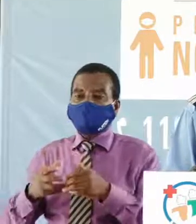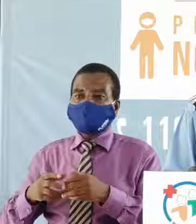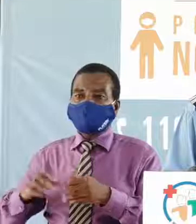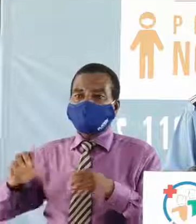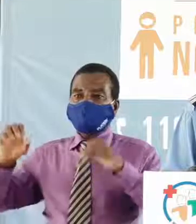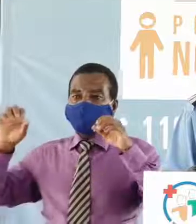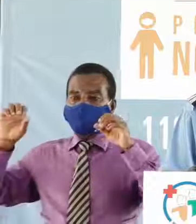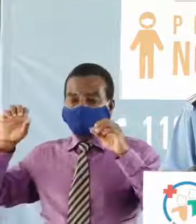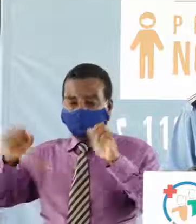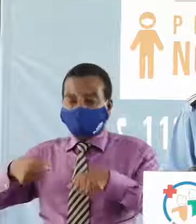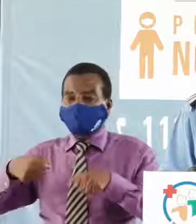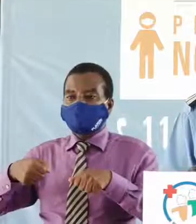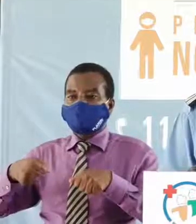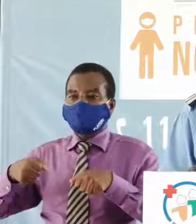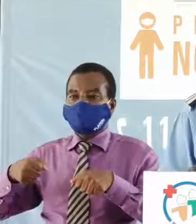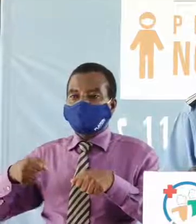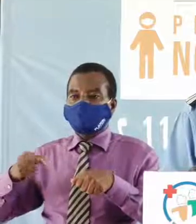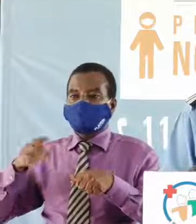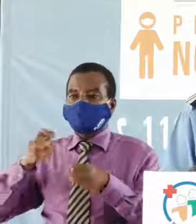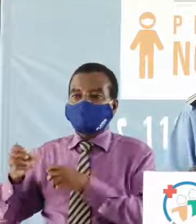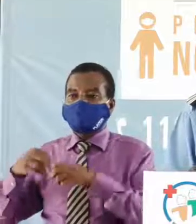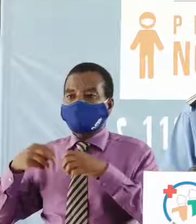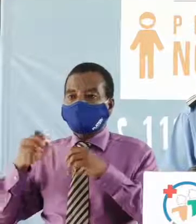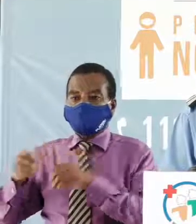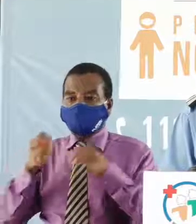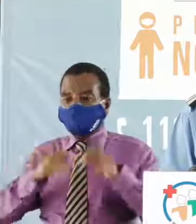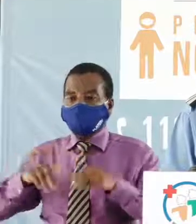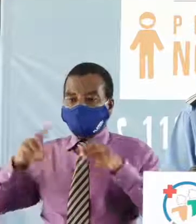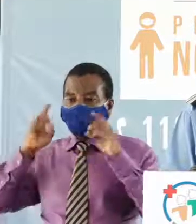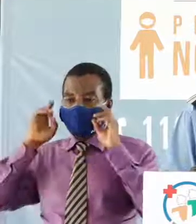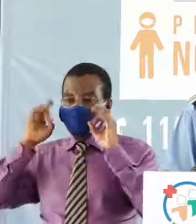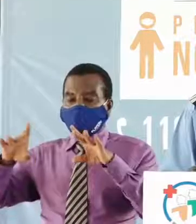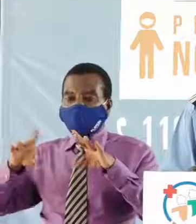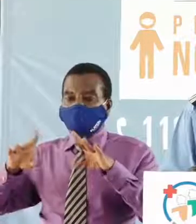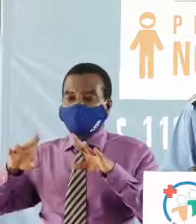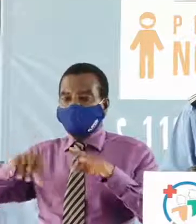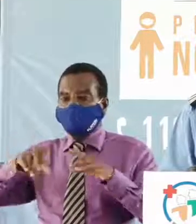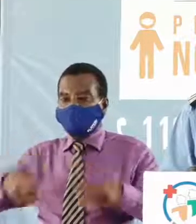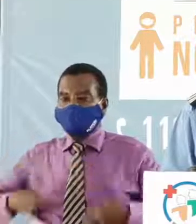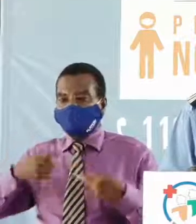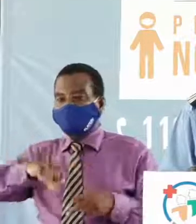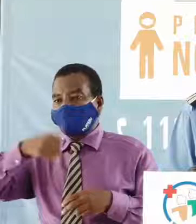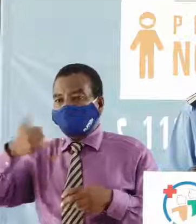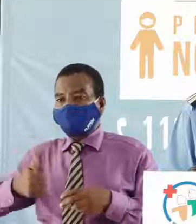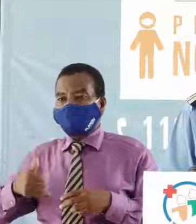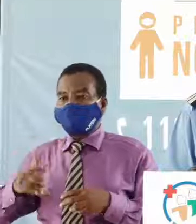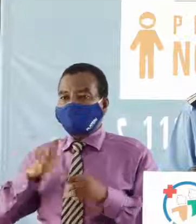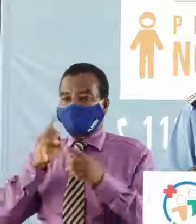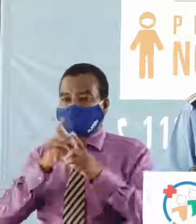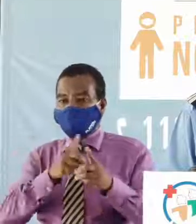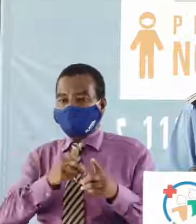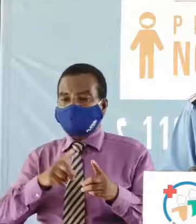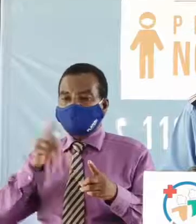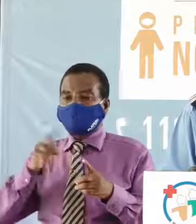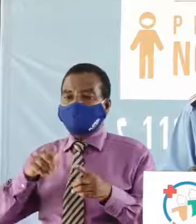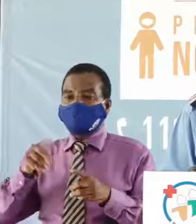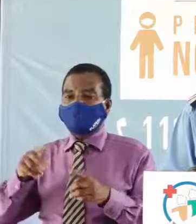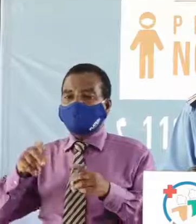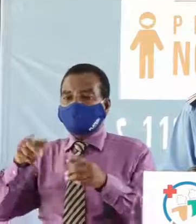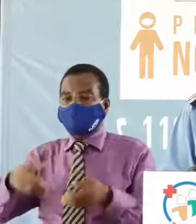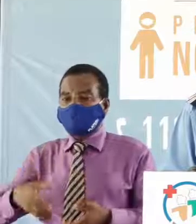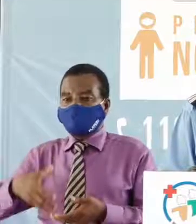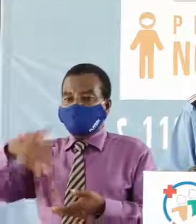coupables des infractions de mise en danger de la vie d'autrui, s'exposent en cas d'interpellation à de lourdes